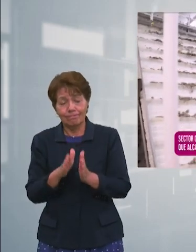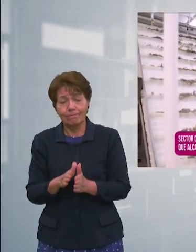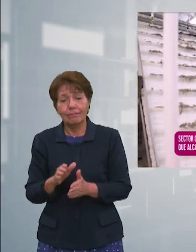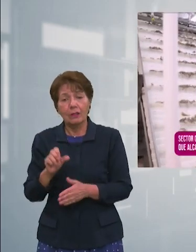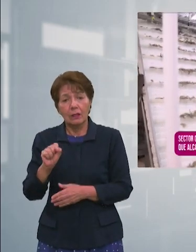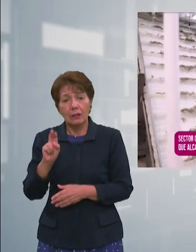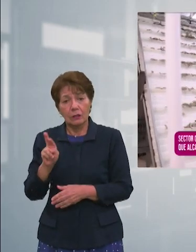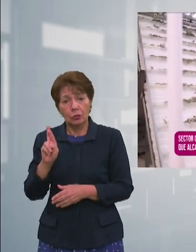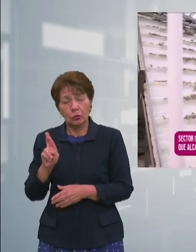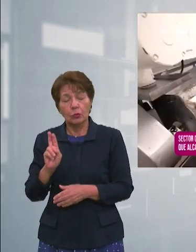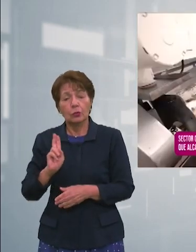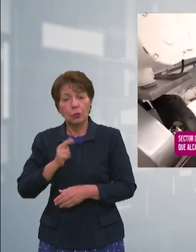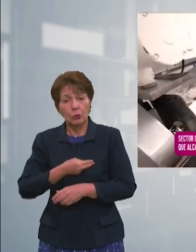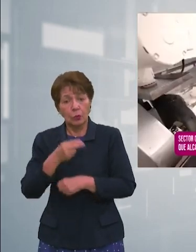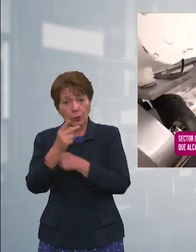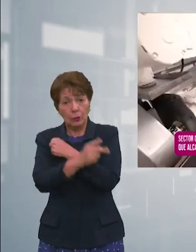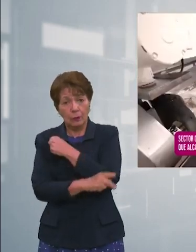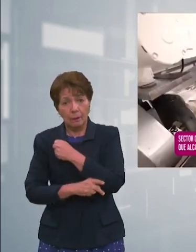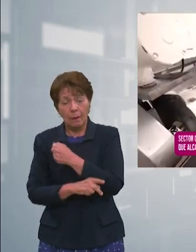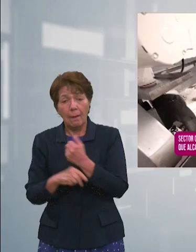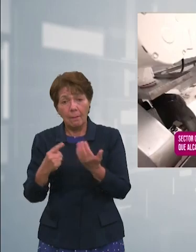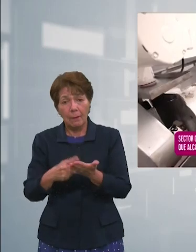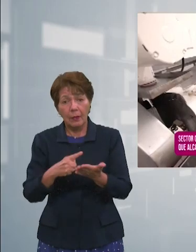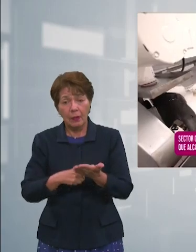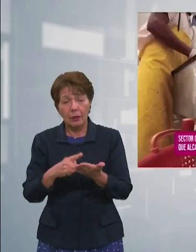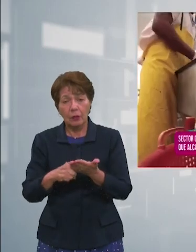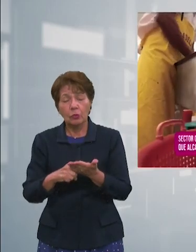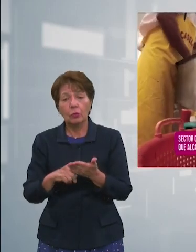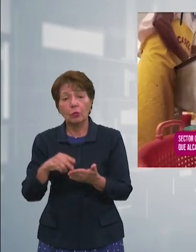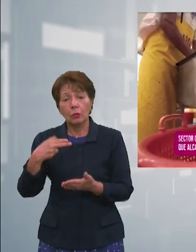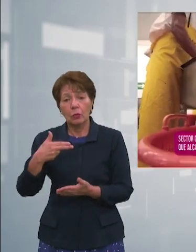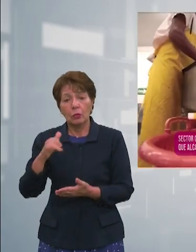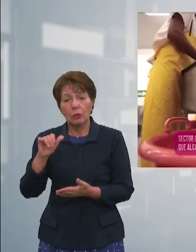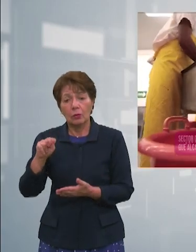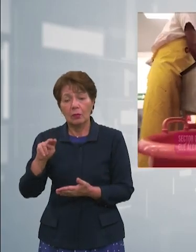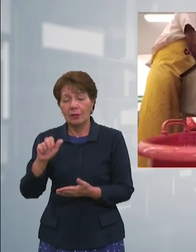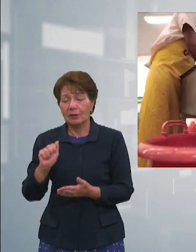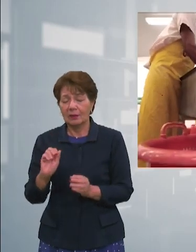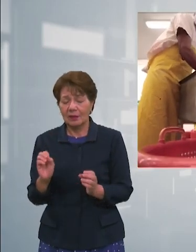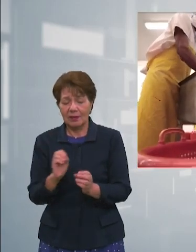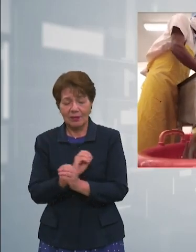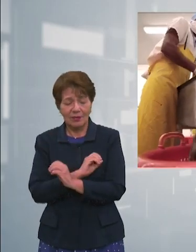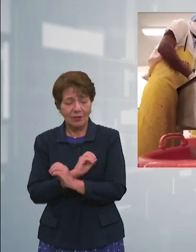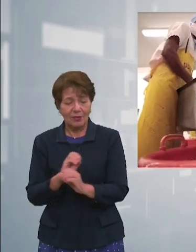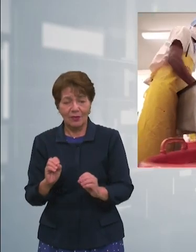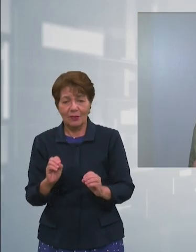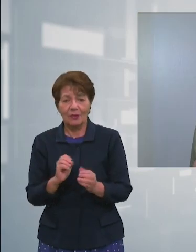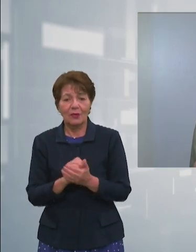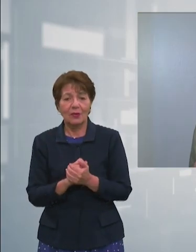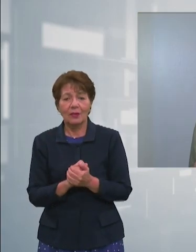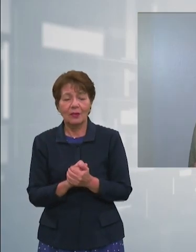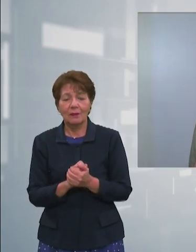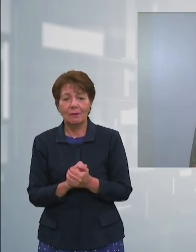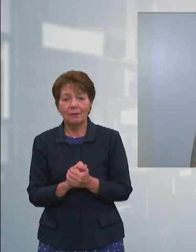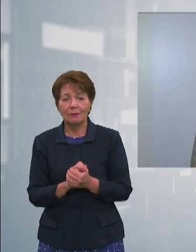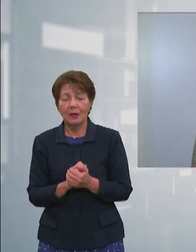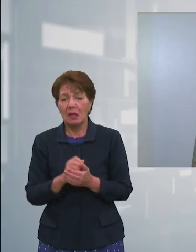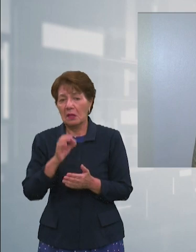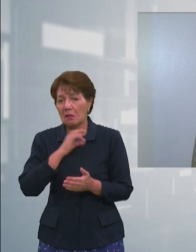criticó que las negociaciones con China no han dado los frutos esperados En lo que lleva en lo gobierno